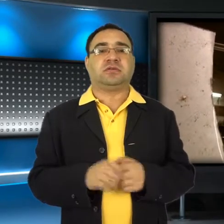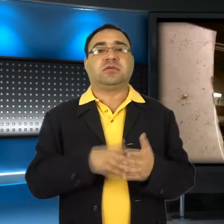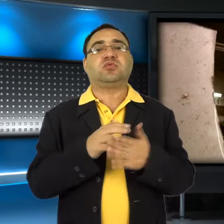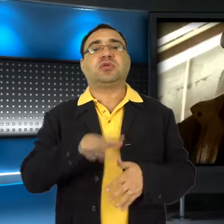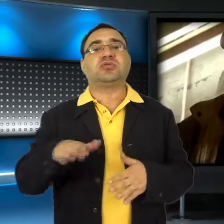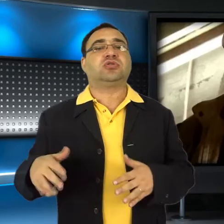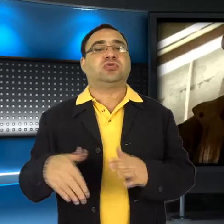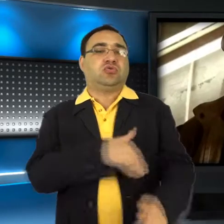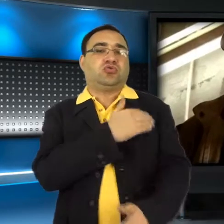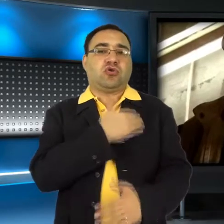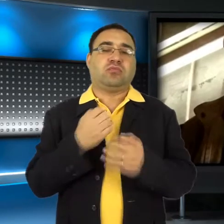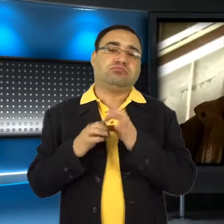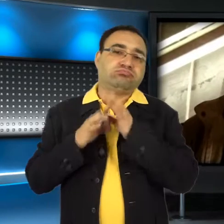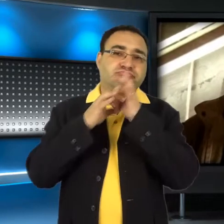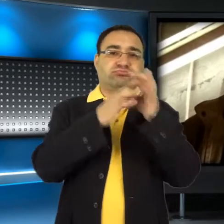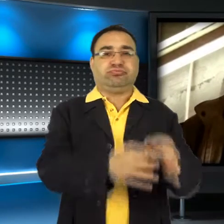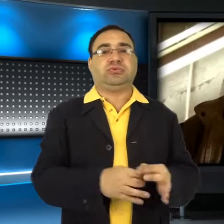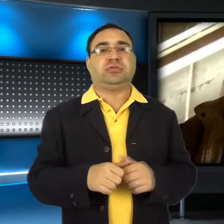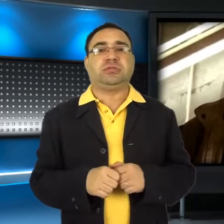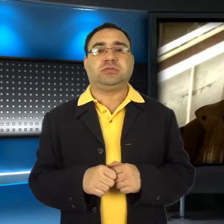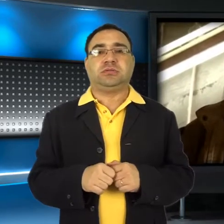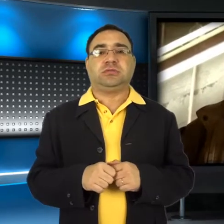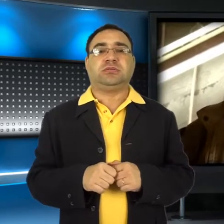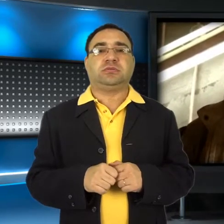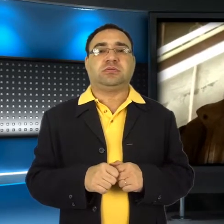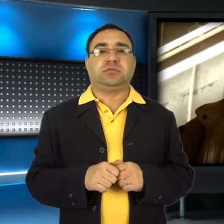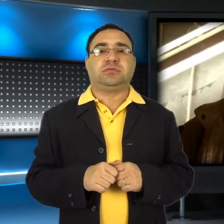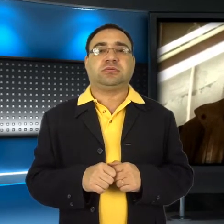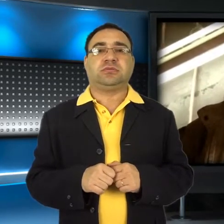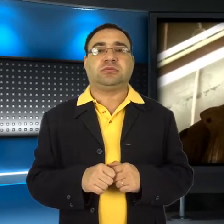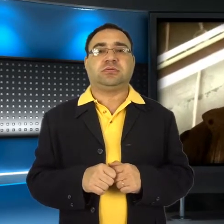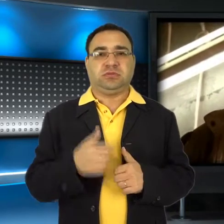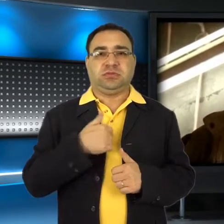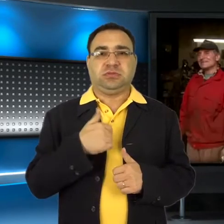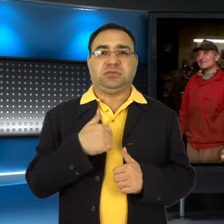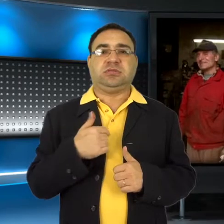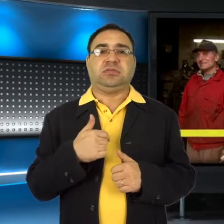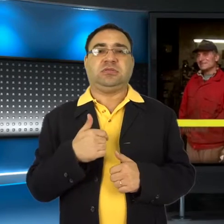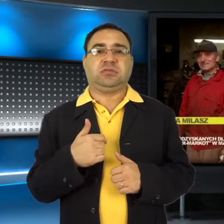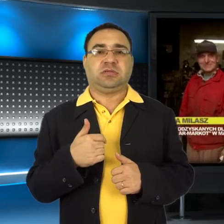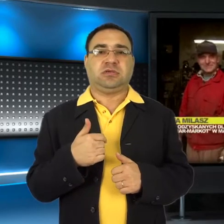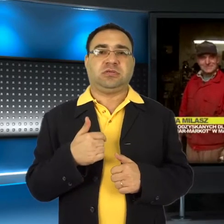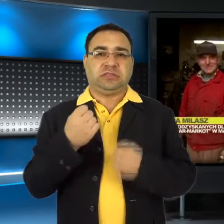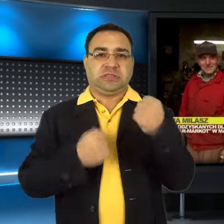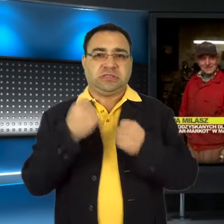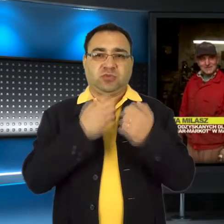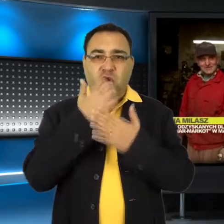Dzieci do szkoły trzeba odwieźć rano, bo półtora kilometra mają, a ja często